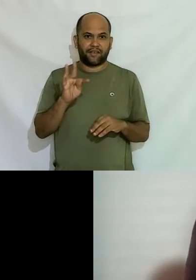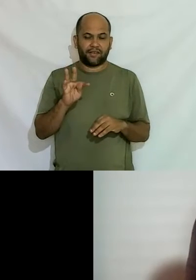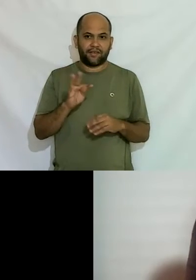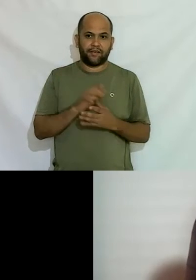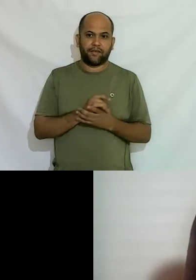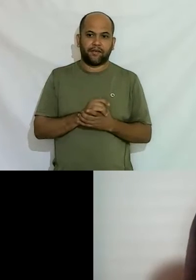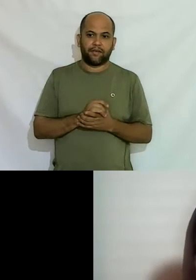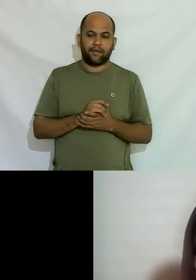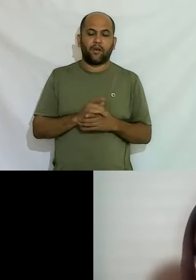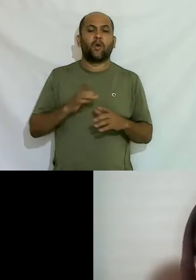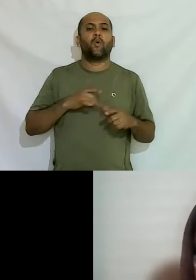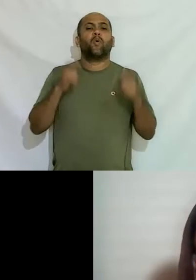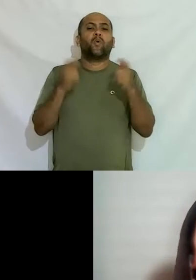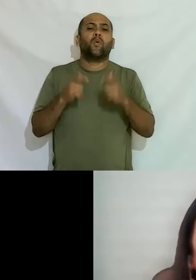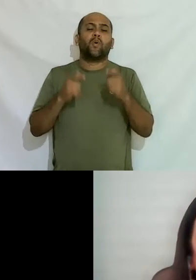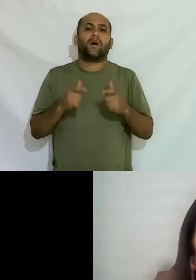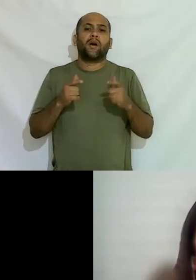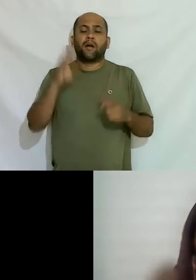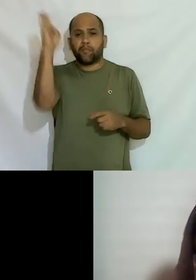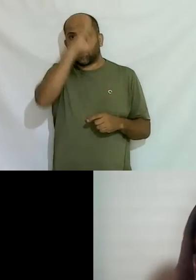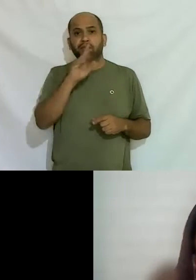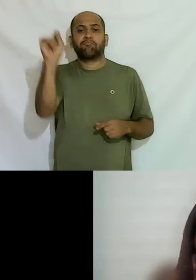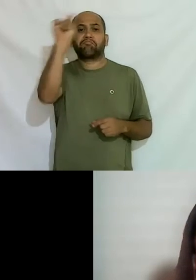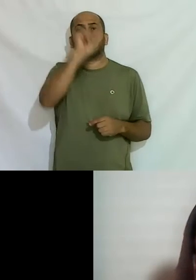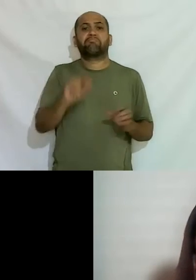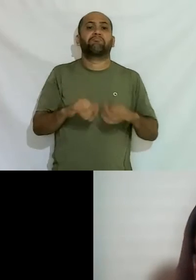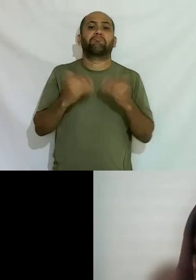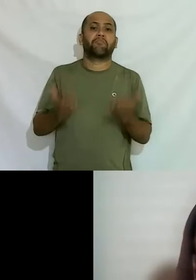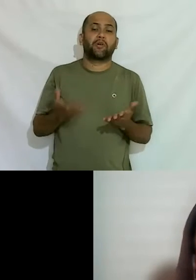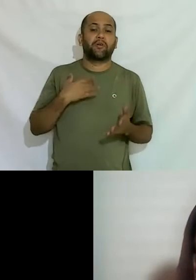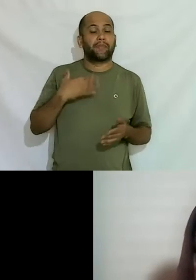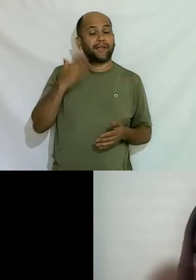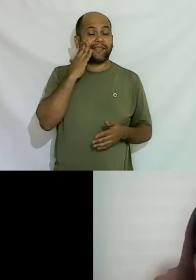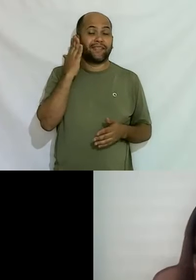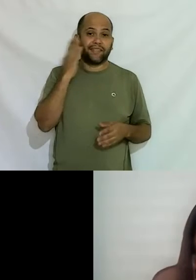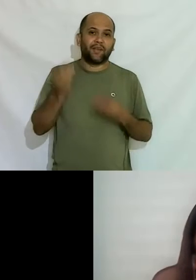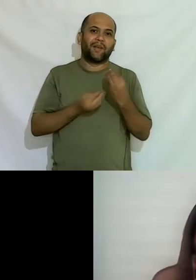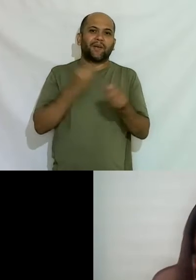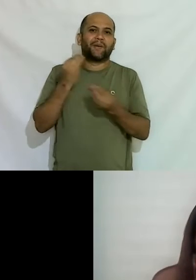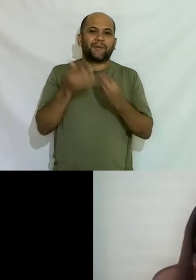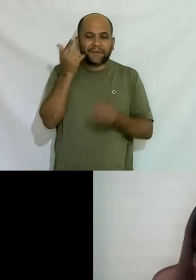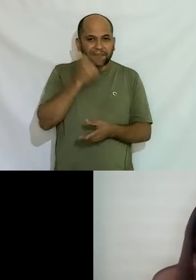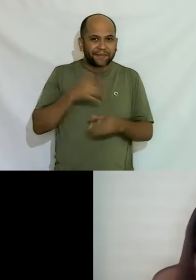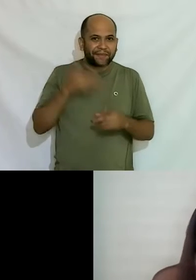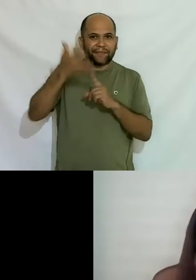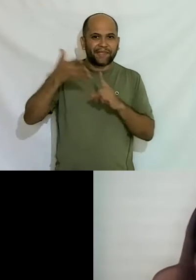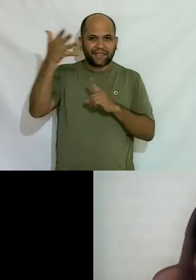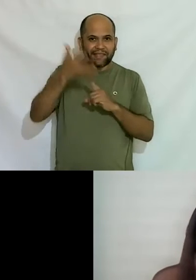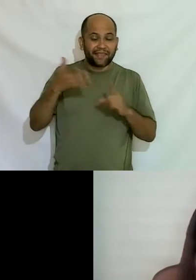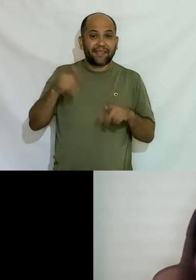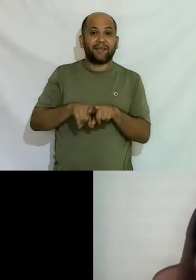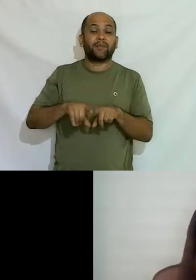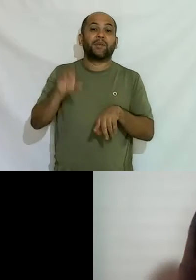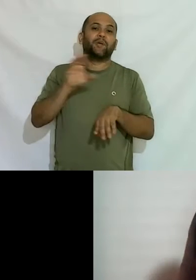o local de onde vocês estão falando para a gente acompanhar até onde a gente está conseguindo atingir com esse evento e o curso de